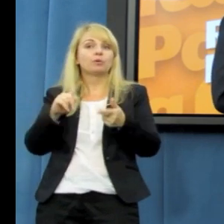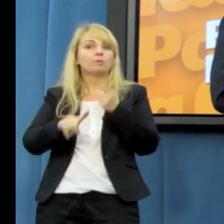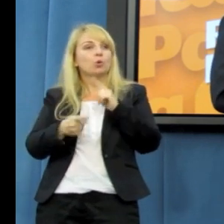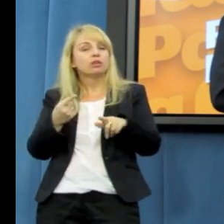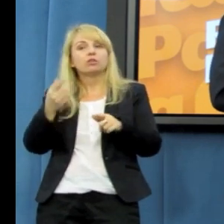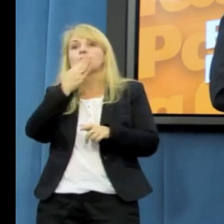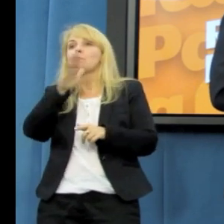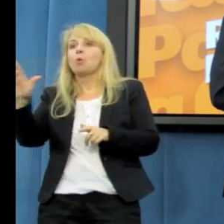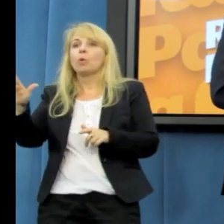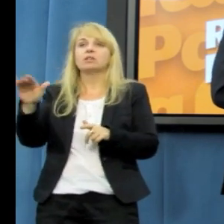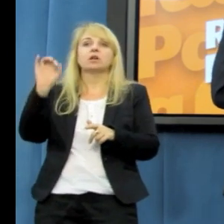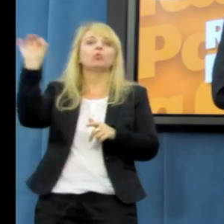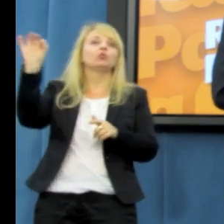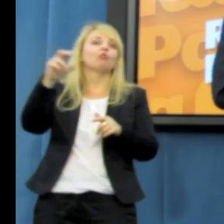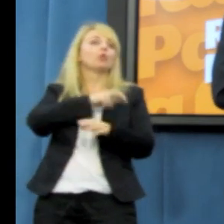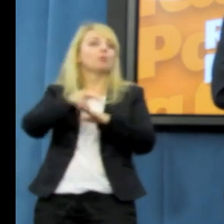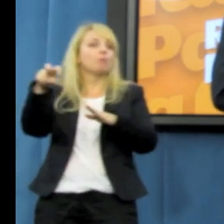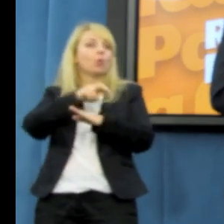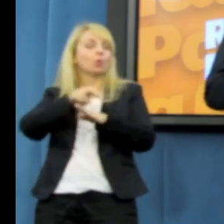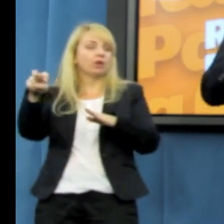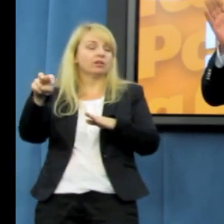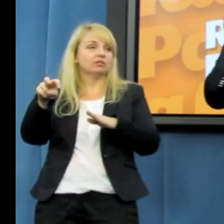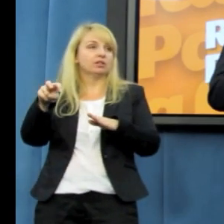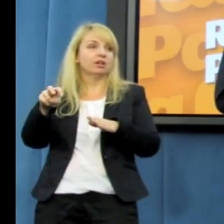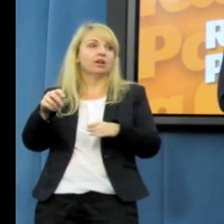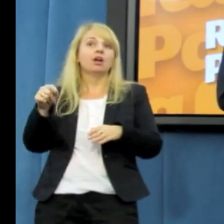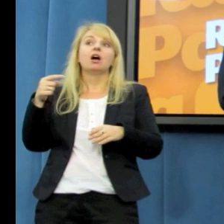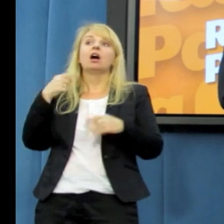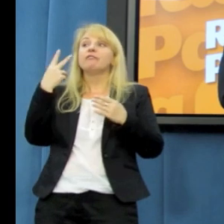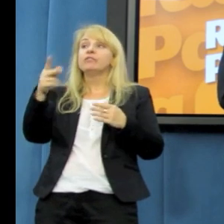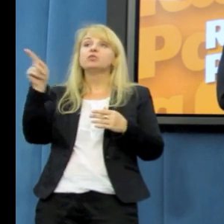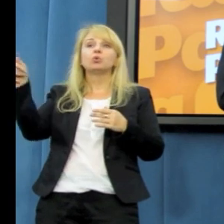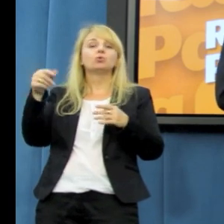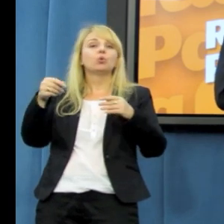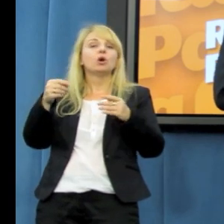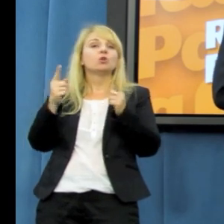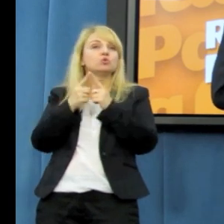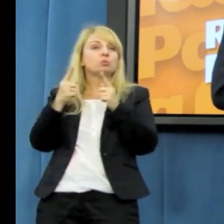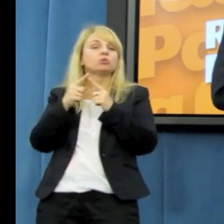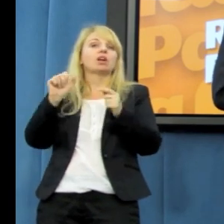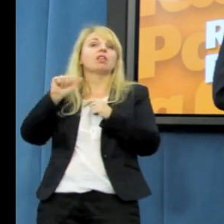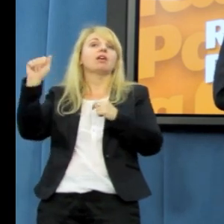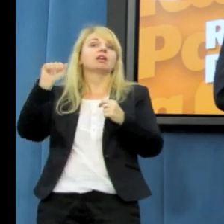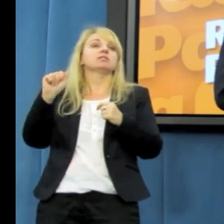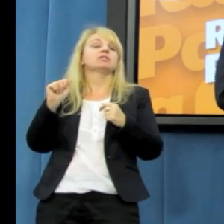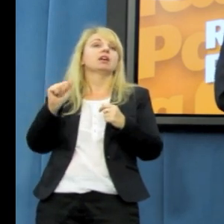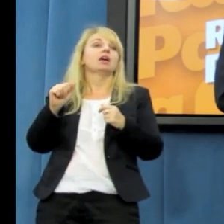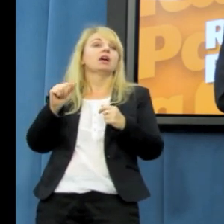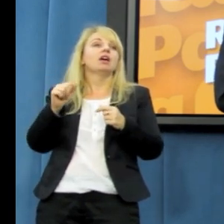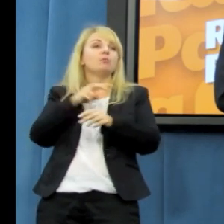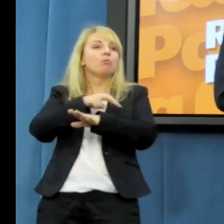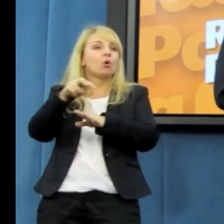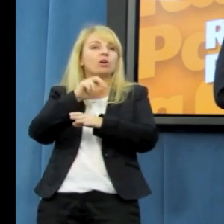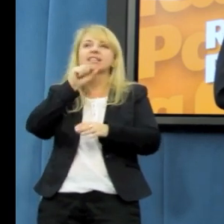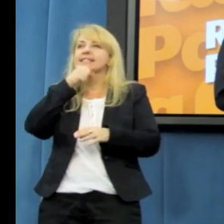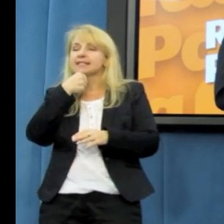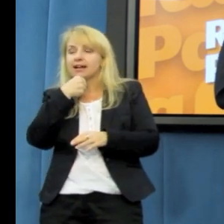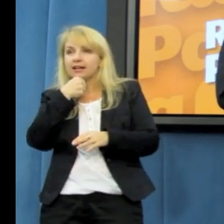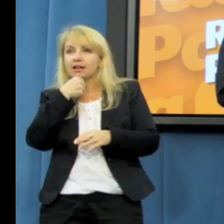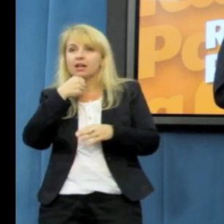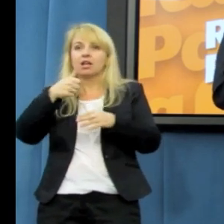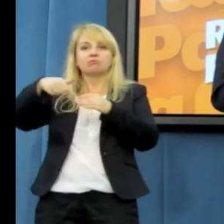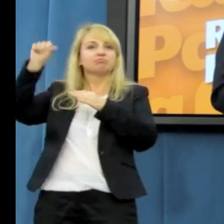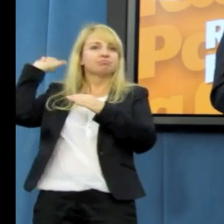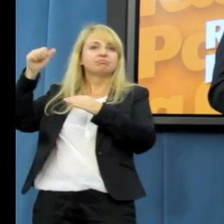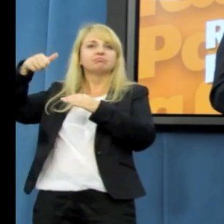pojawiają się drugi ustawki, a tam jakoś tego nie widać. Te wszystkie, które oni mają poskładane to są raczej projekty z zeszłych kadencji, które po prostu